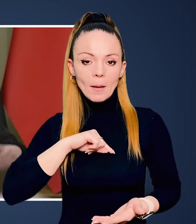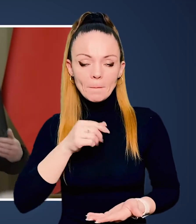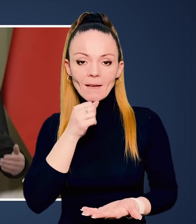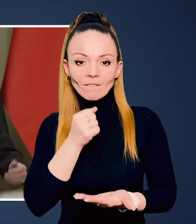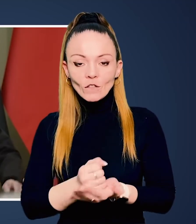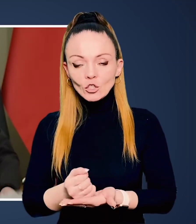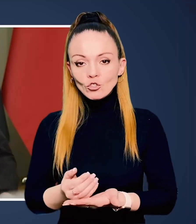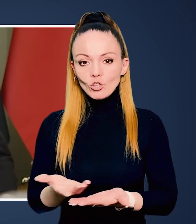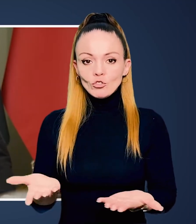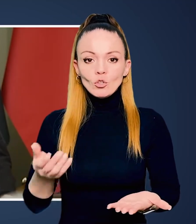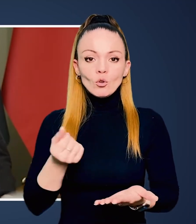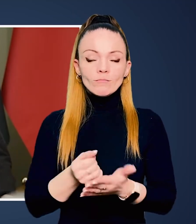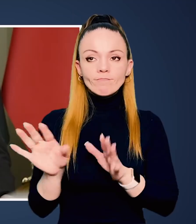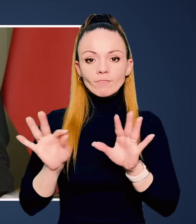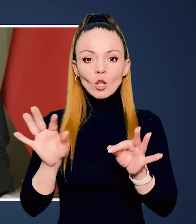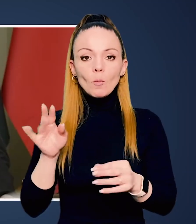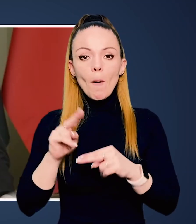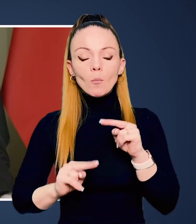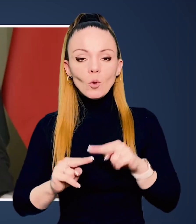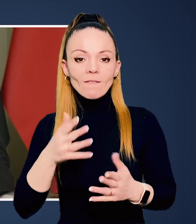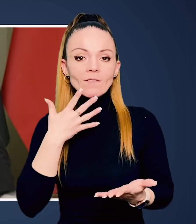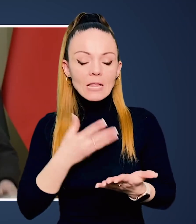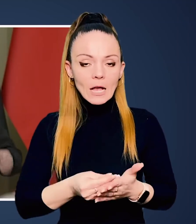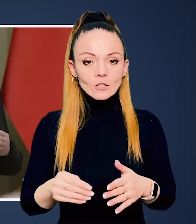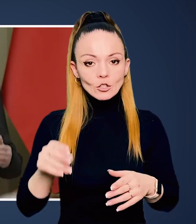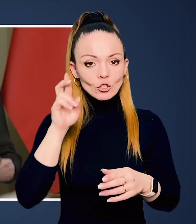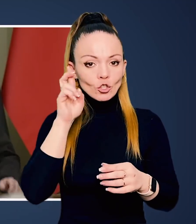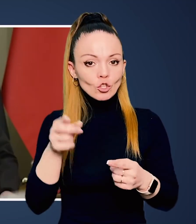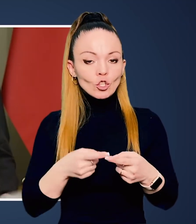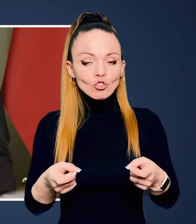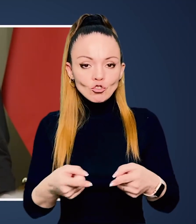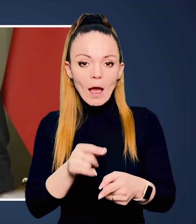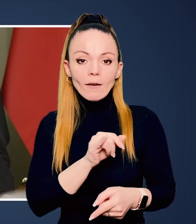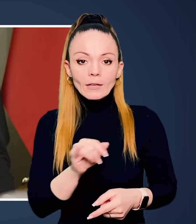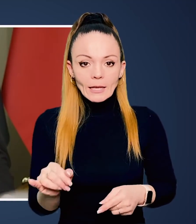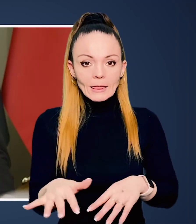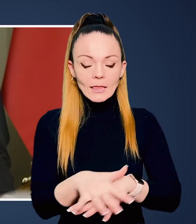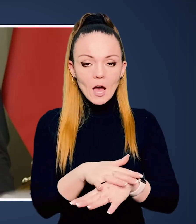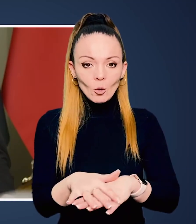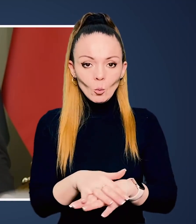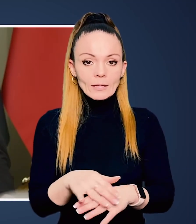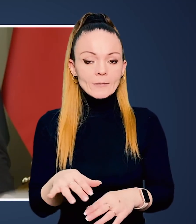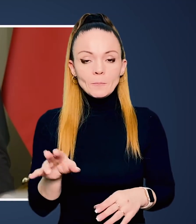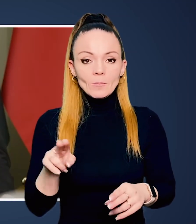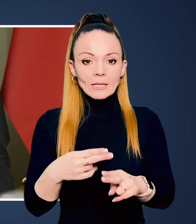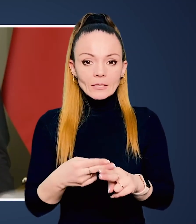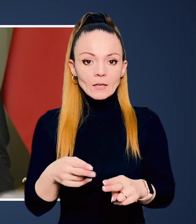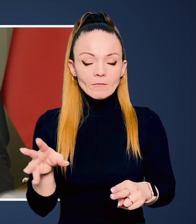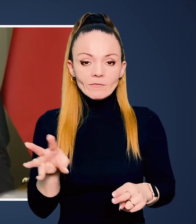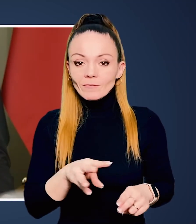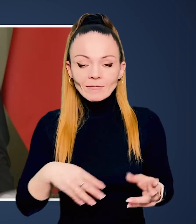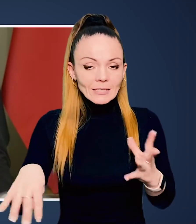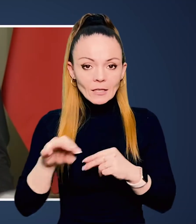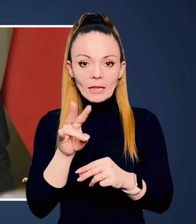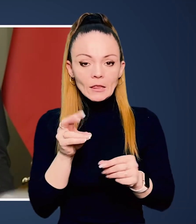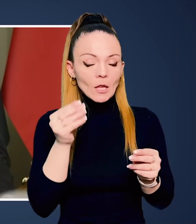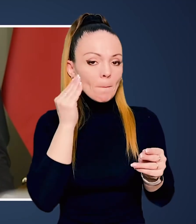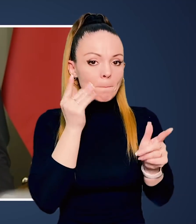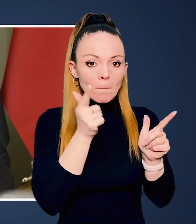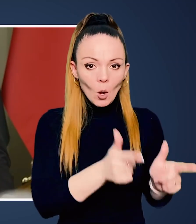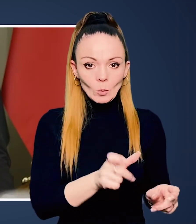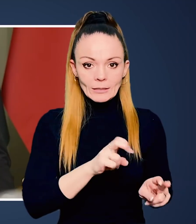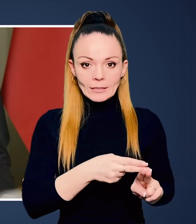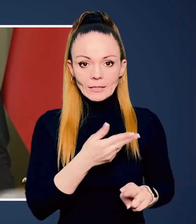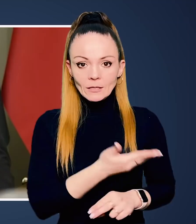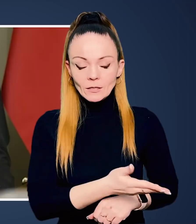до самовизначення, до побудови власних держав і народів, що всі ці не погодяться